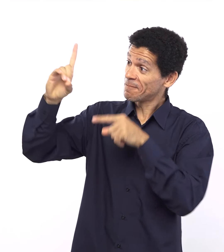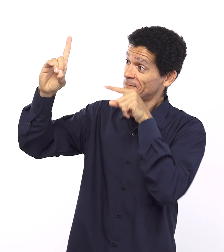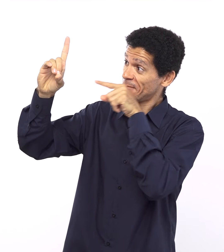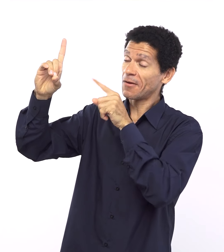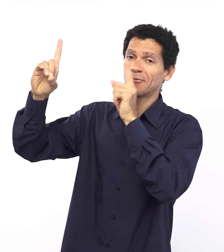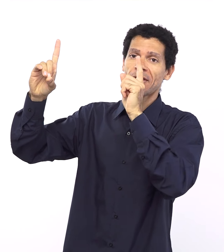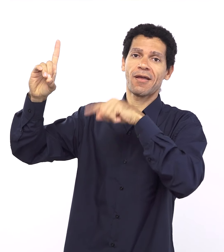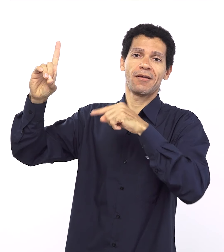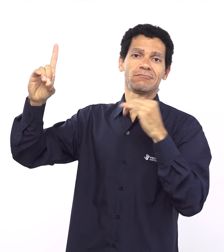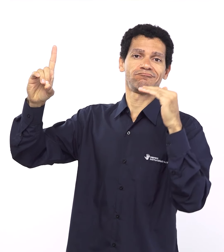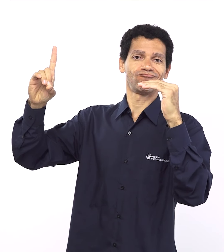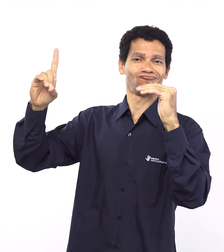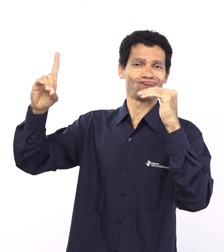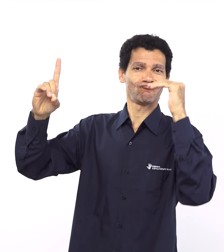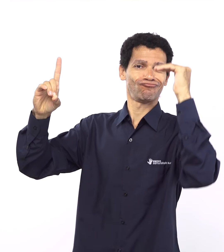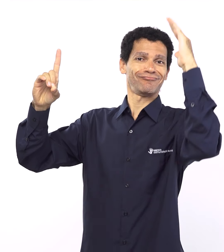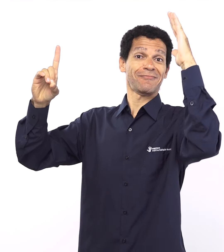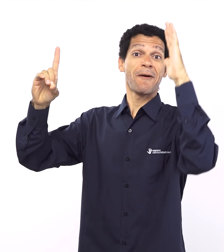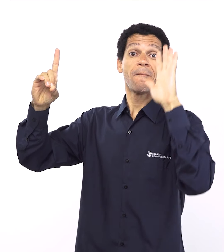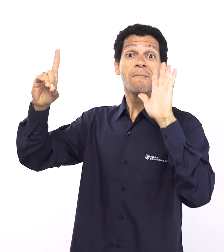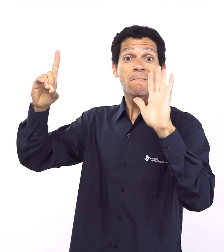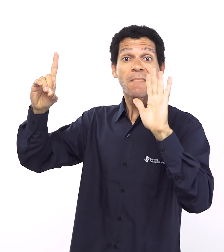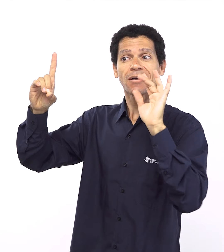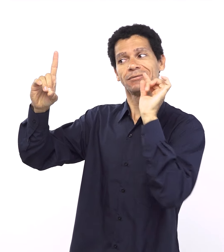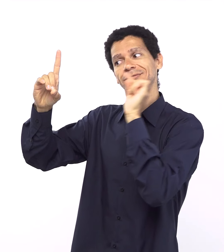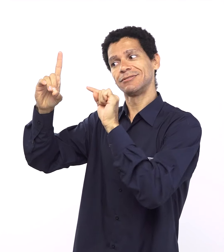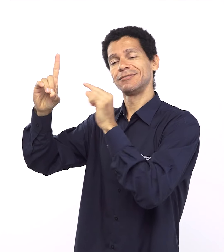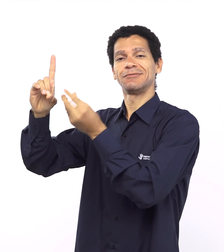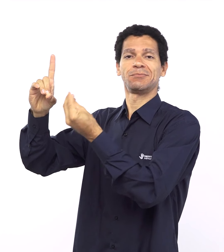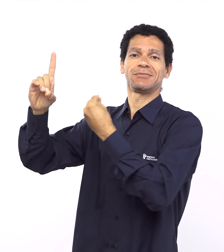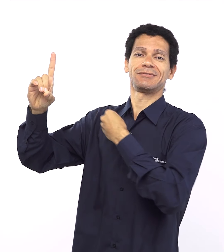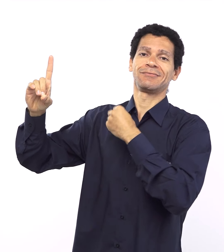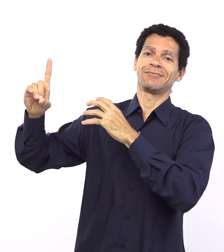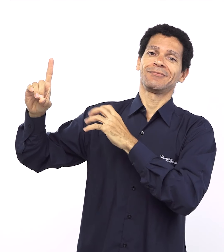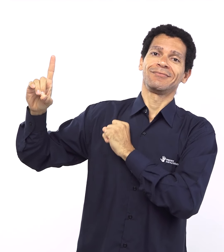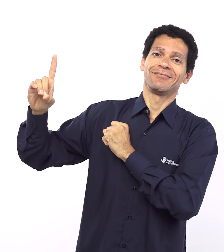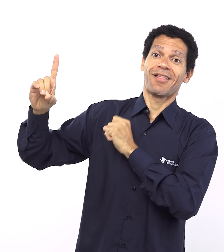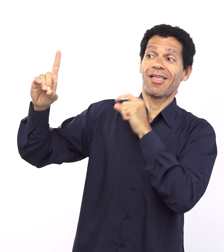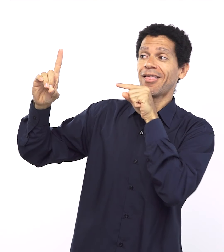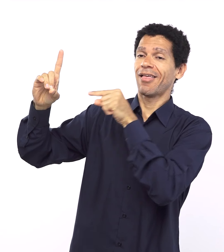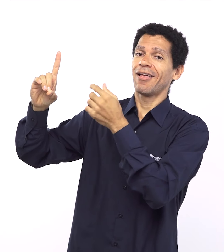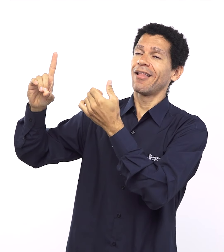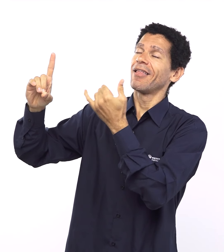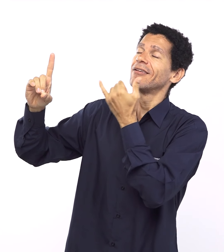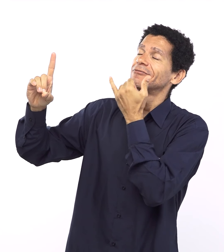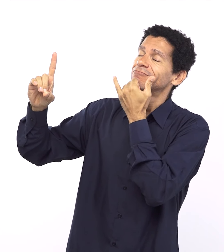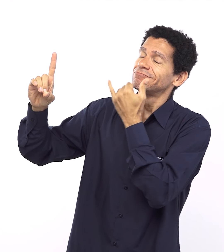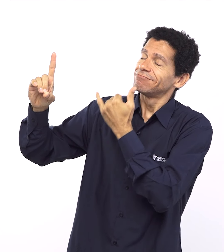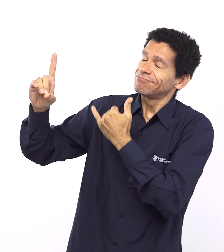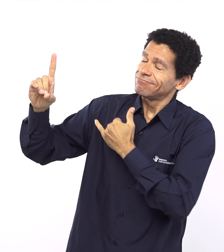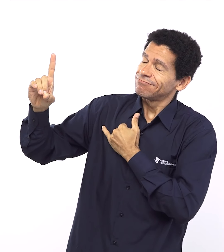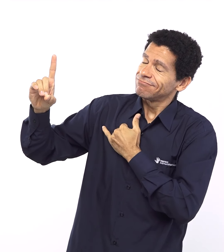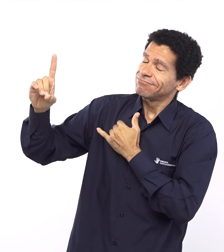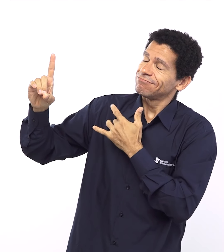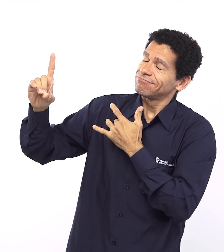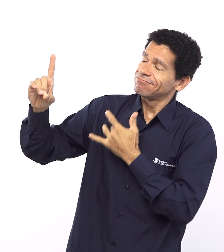é que revela amor onde ele talvez poderia revelar outra coisa eu não tenho como não amar esse alguém